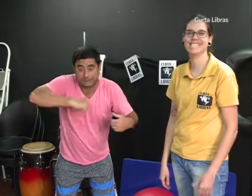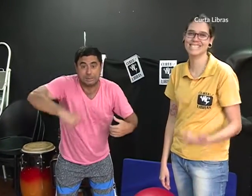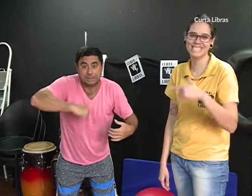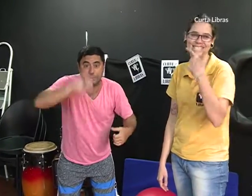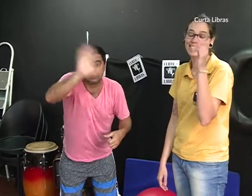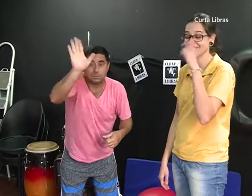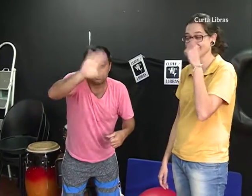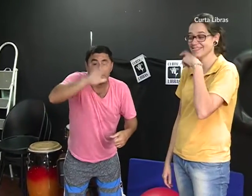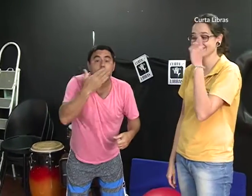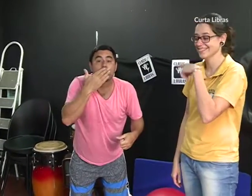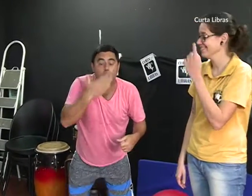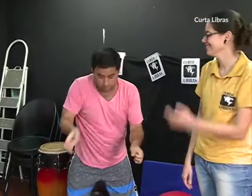Ai, que legal.